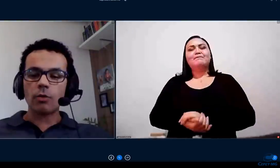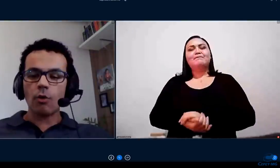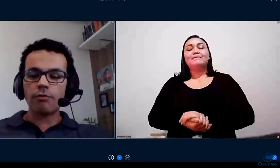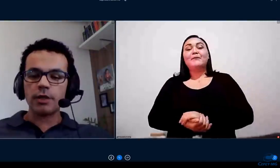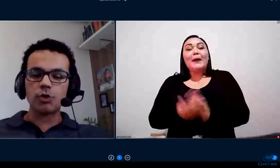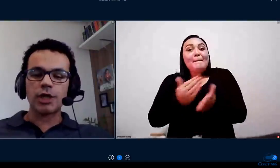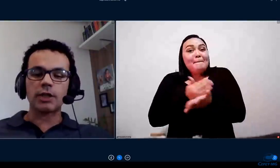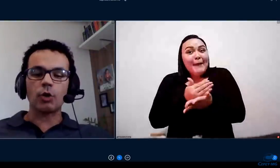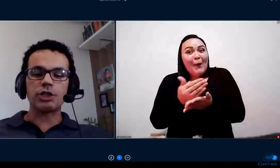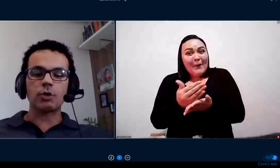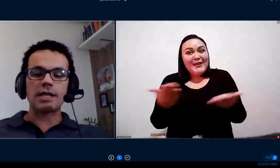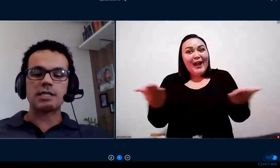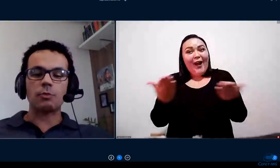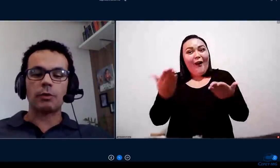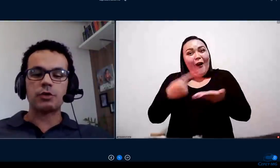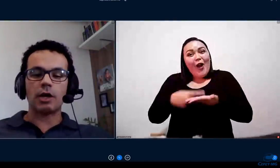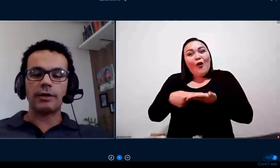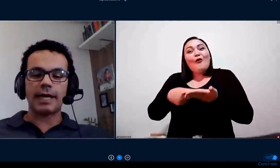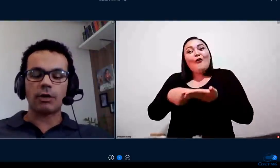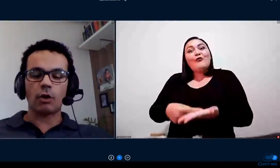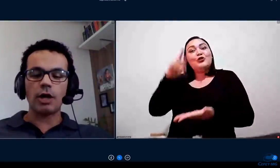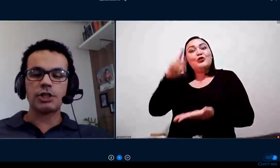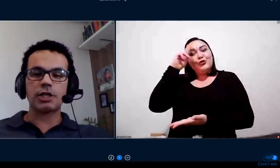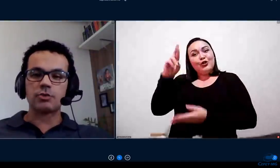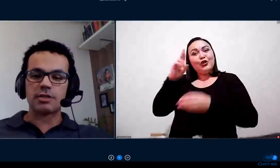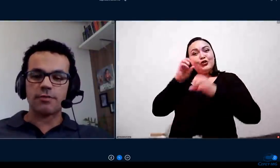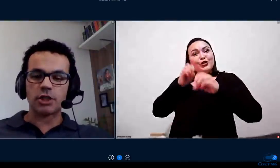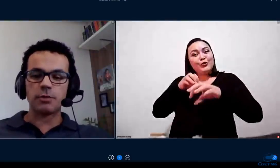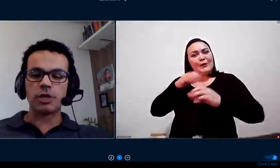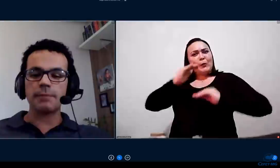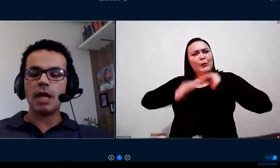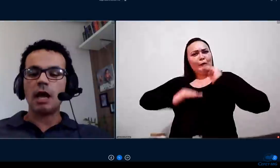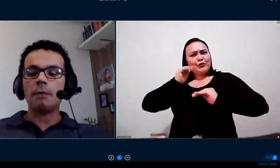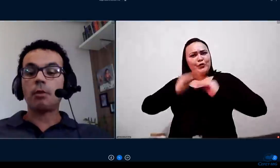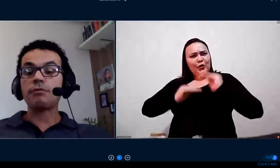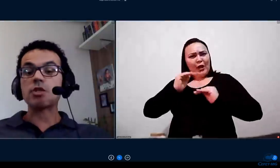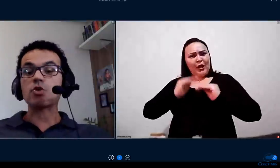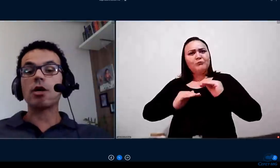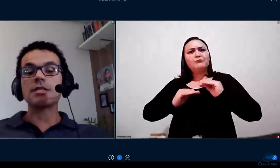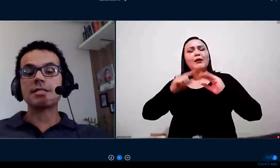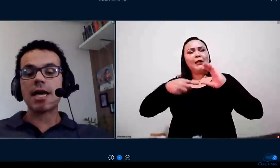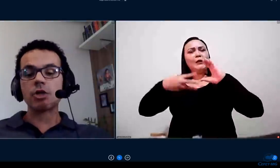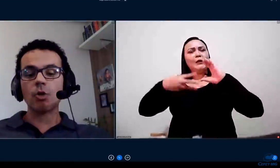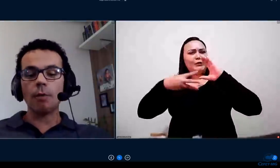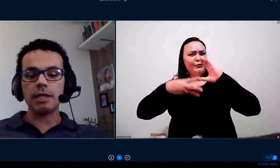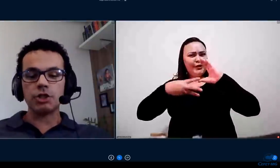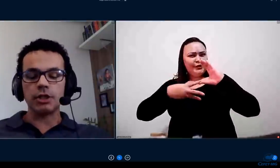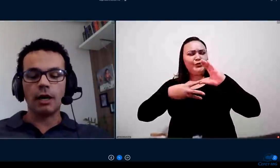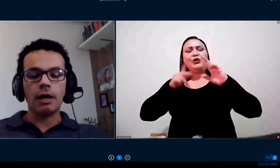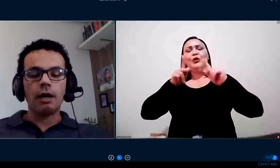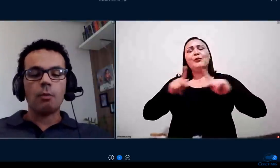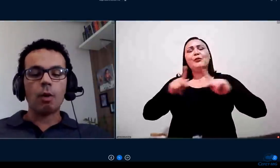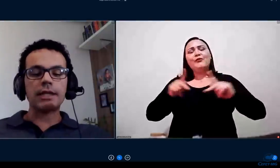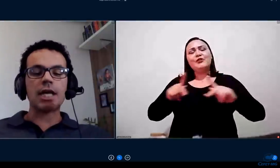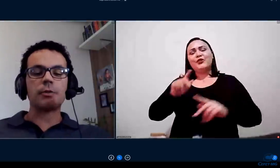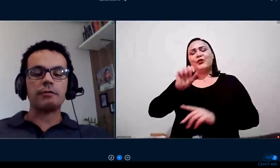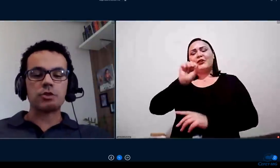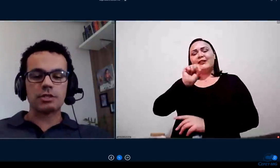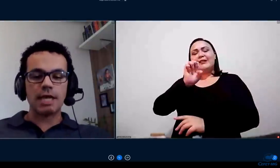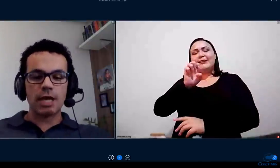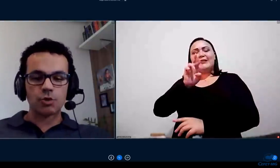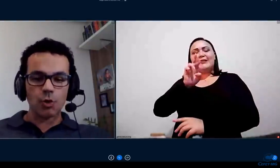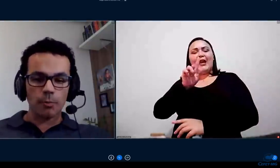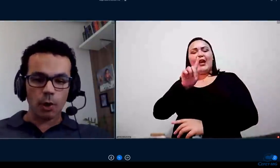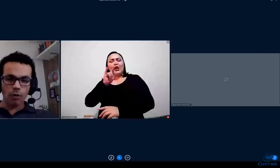webinário, convido o diretor de Educação Profissional e Tecnológica do Cefet-MG, professor Sérgio Gomidi. Boa tarde,